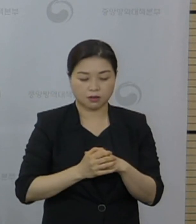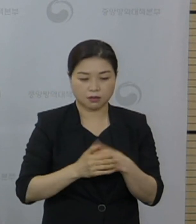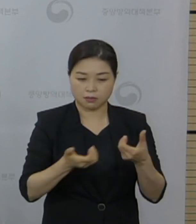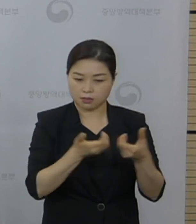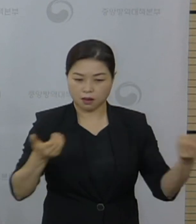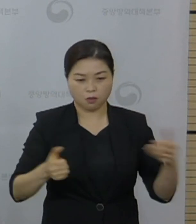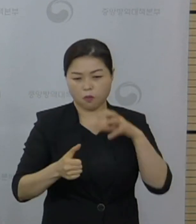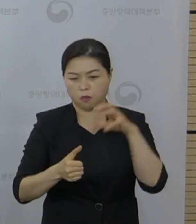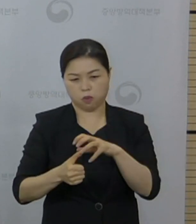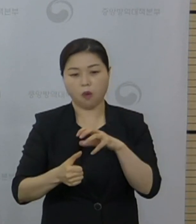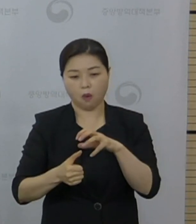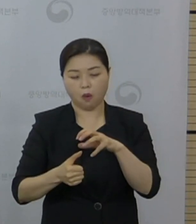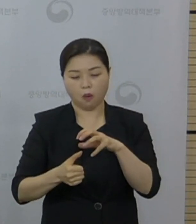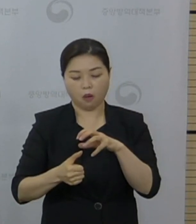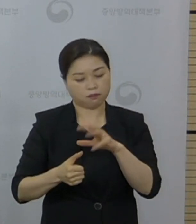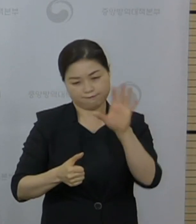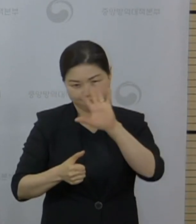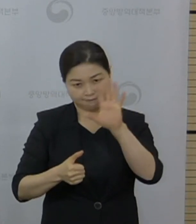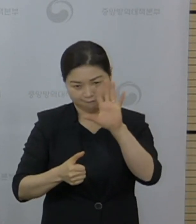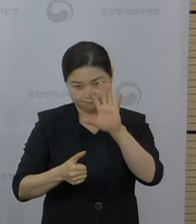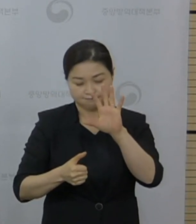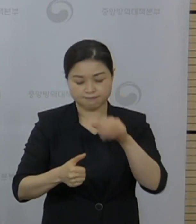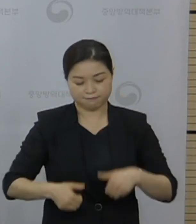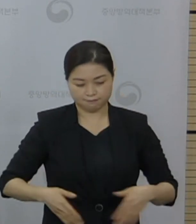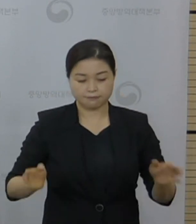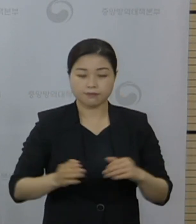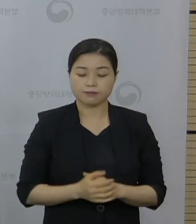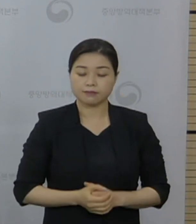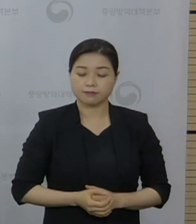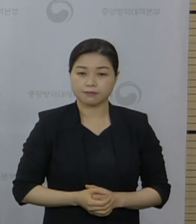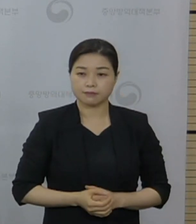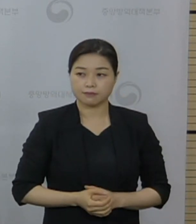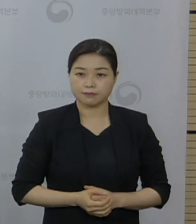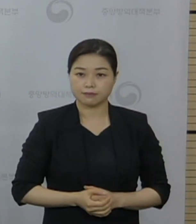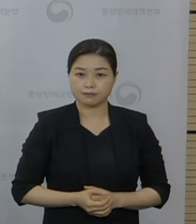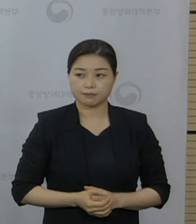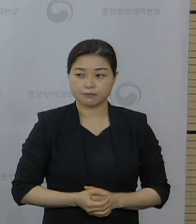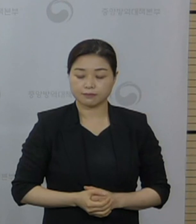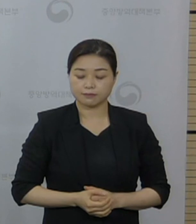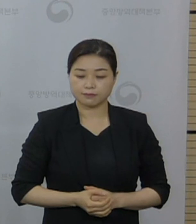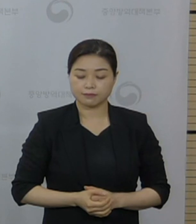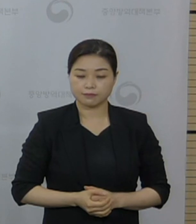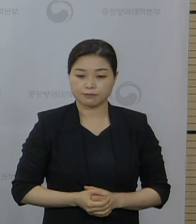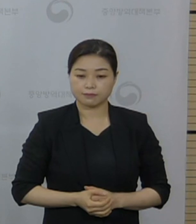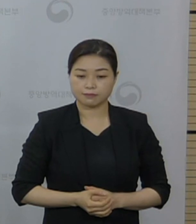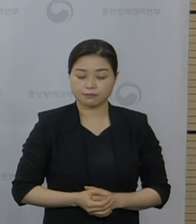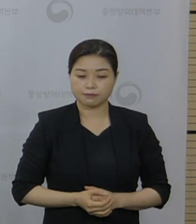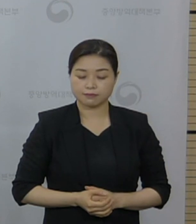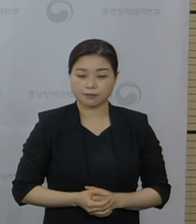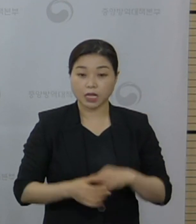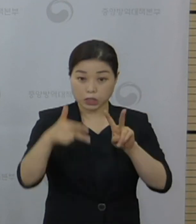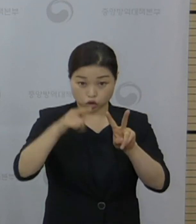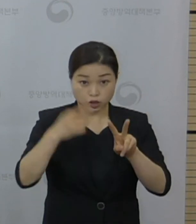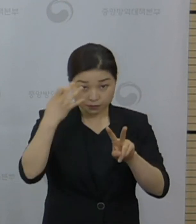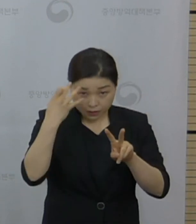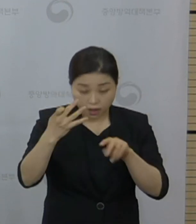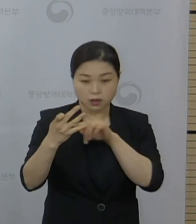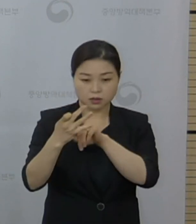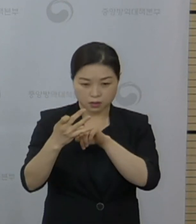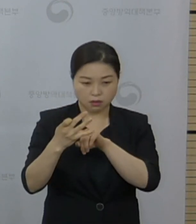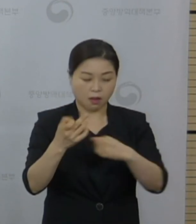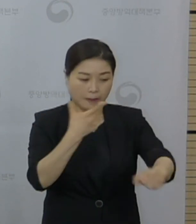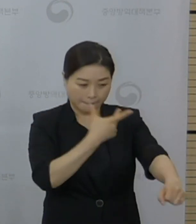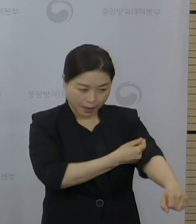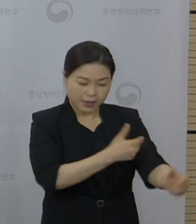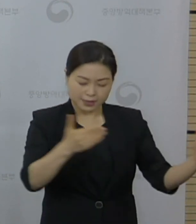제도를 실시하고 있습니다. 이에 대해서 2주라는 기간을 접종을 완료한